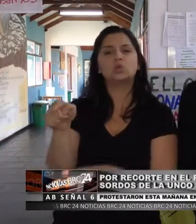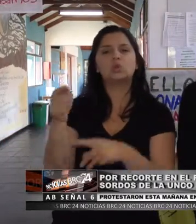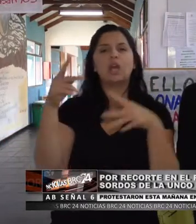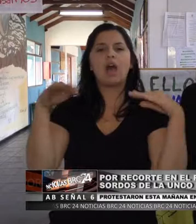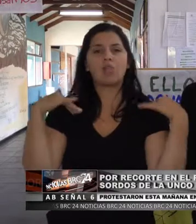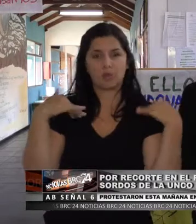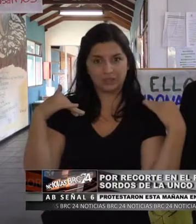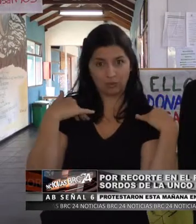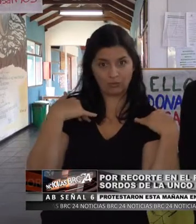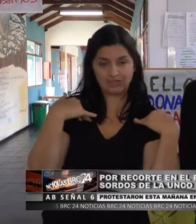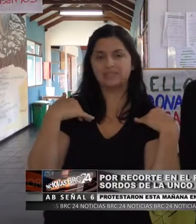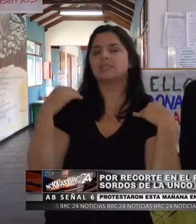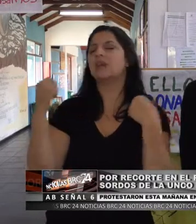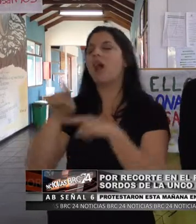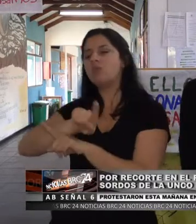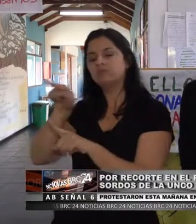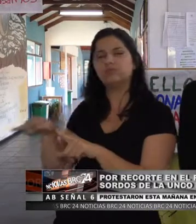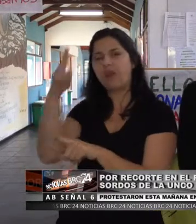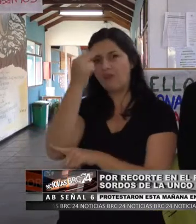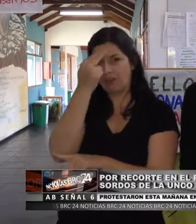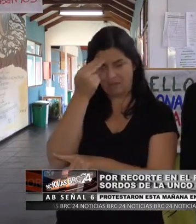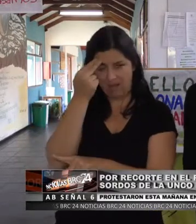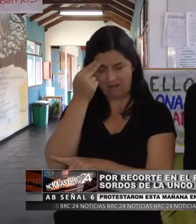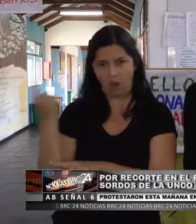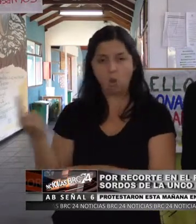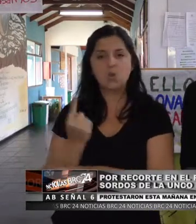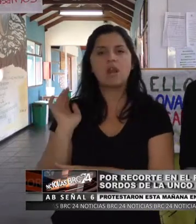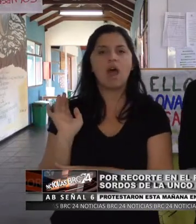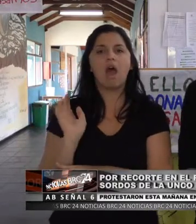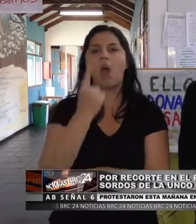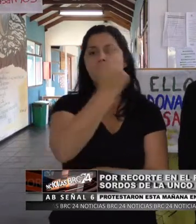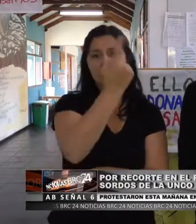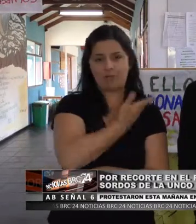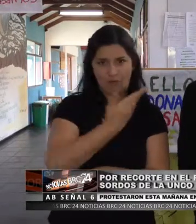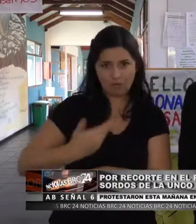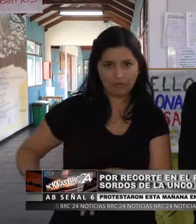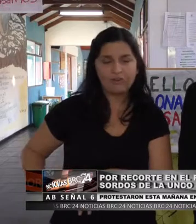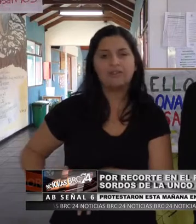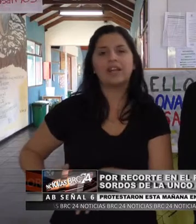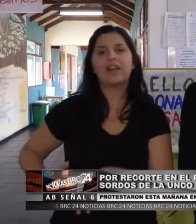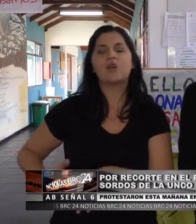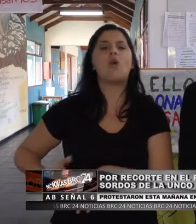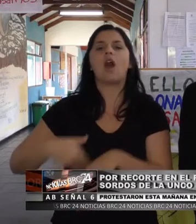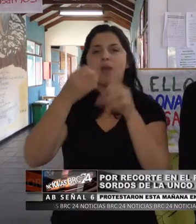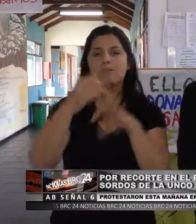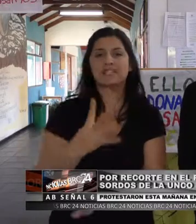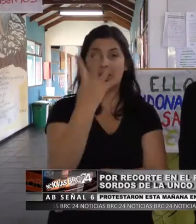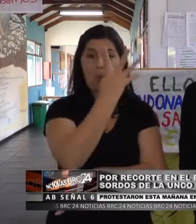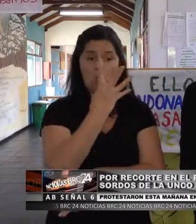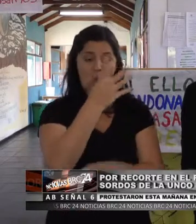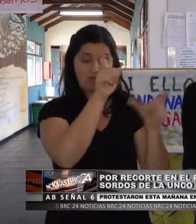chicas enfermería. El primero de febrero empezamos un equipo de cuatro intérpretes a trabajar